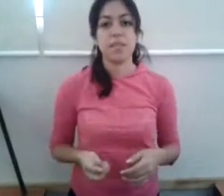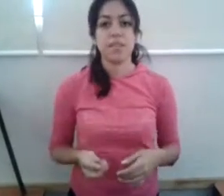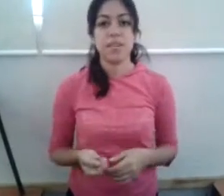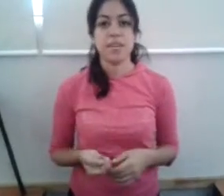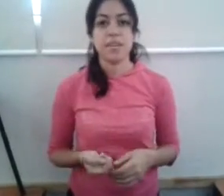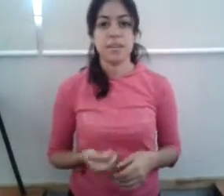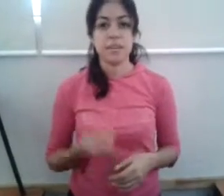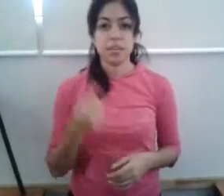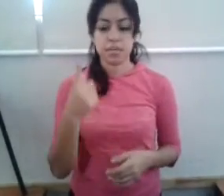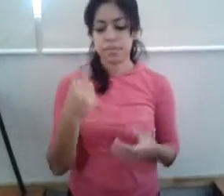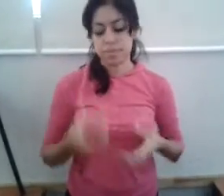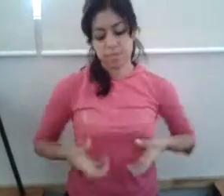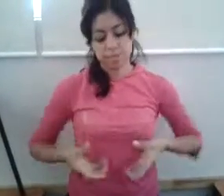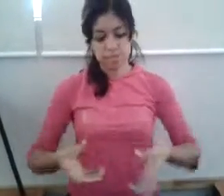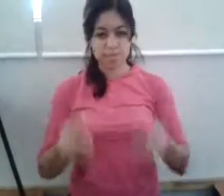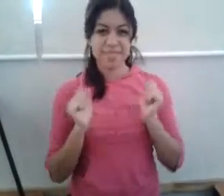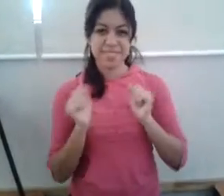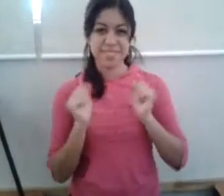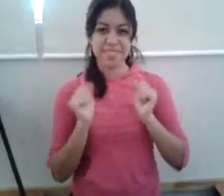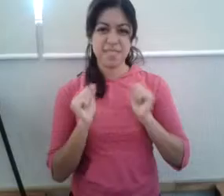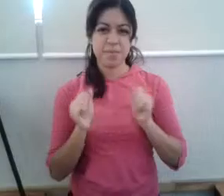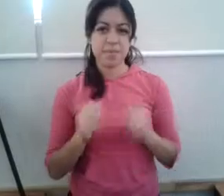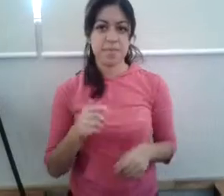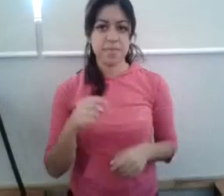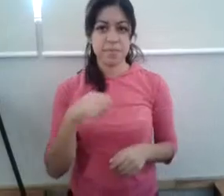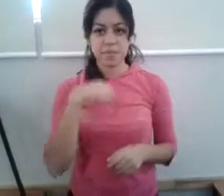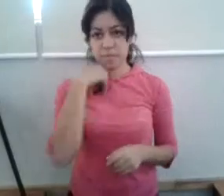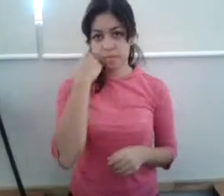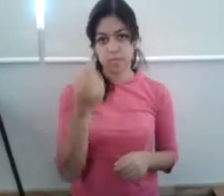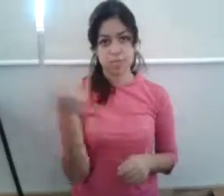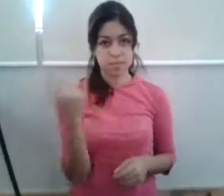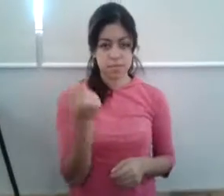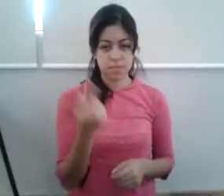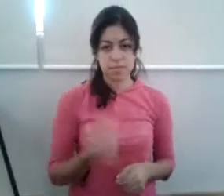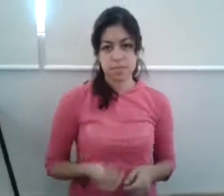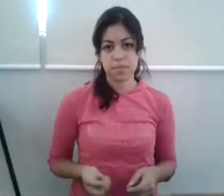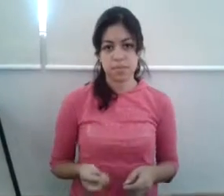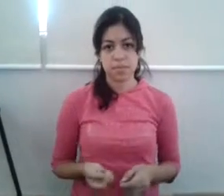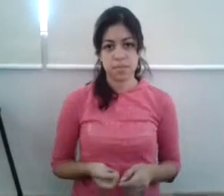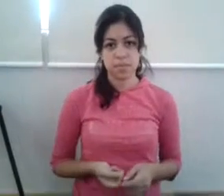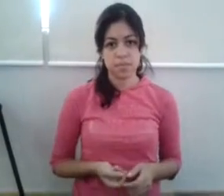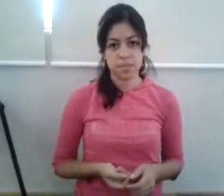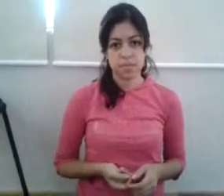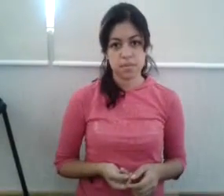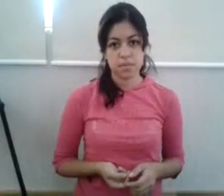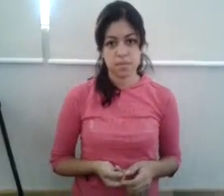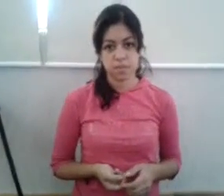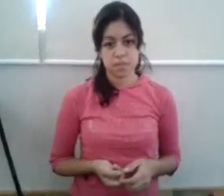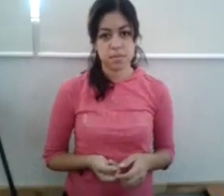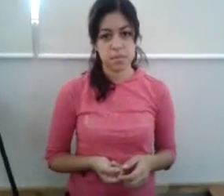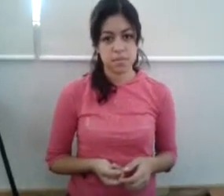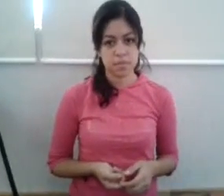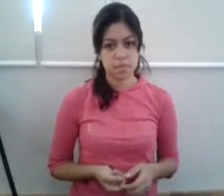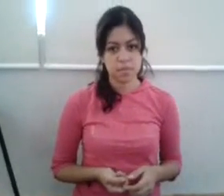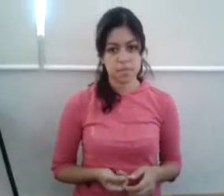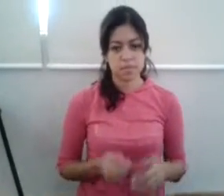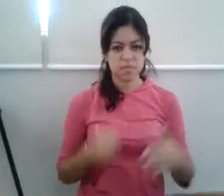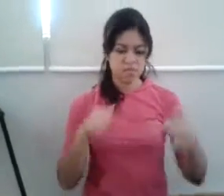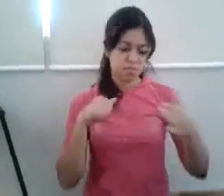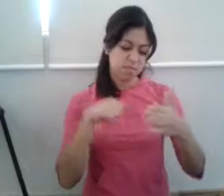un camino correr, quieres qué, topar nosotros en